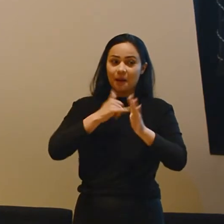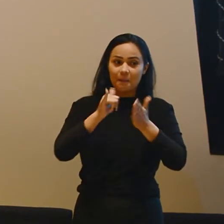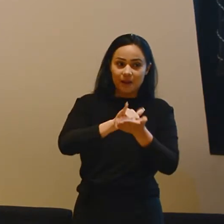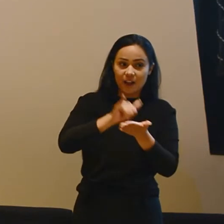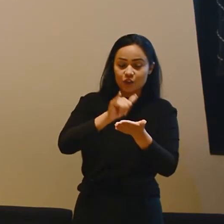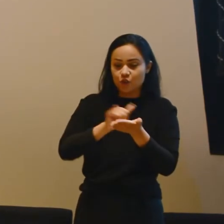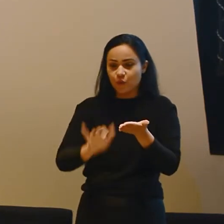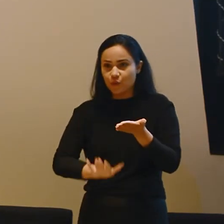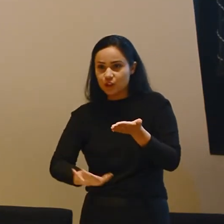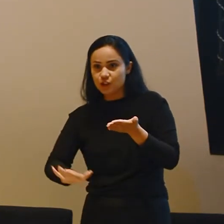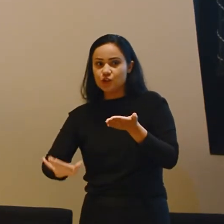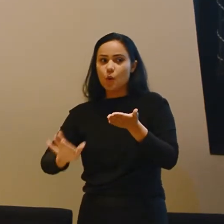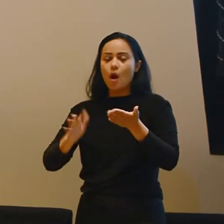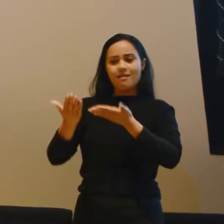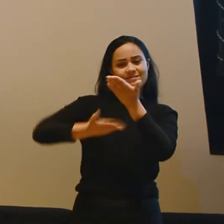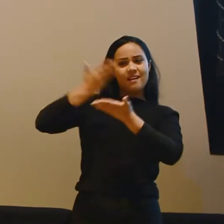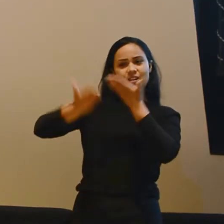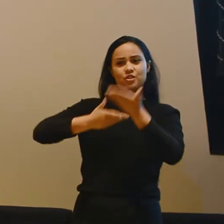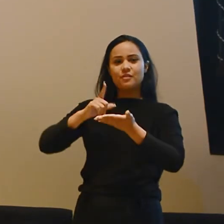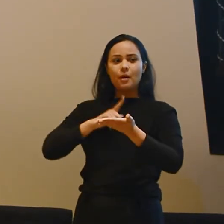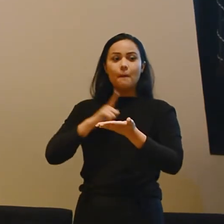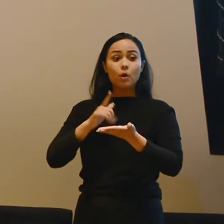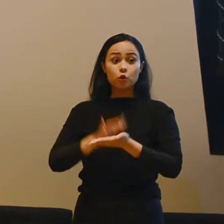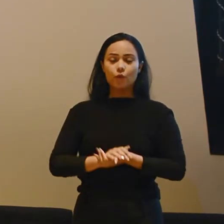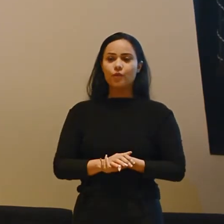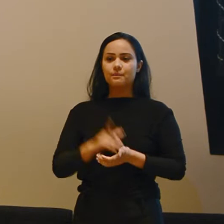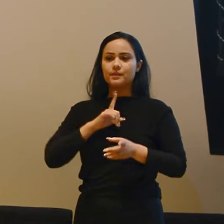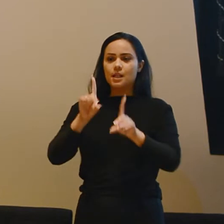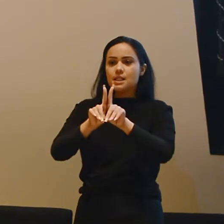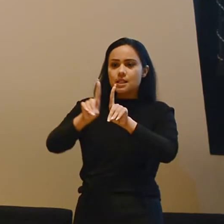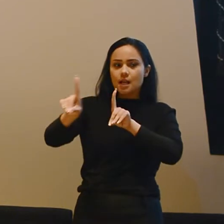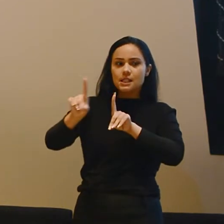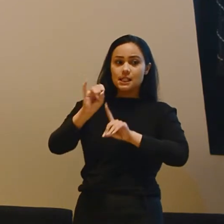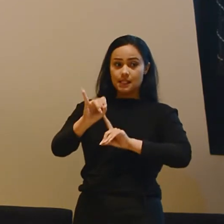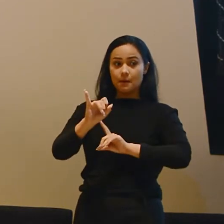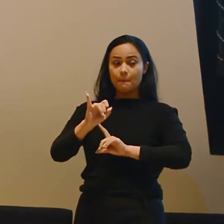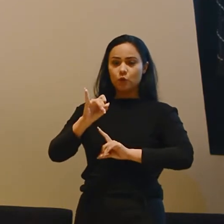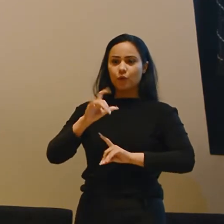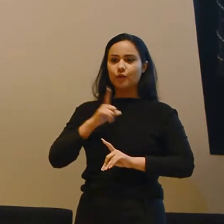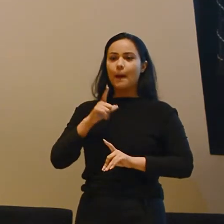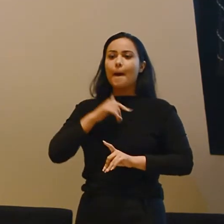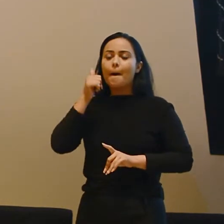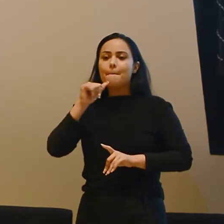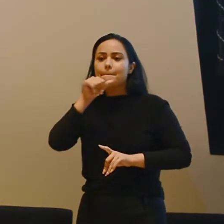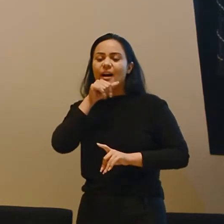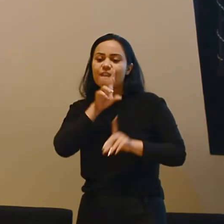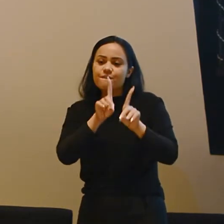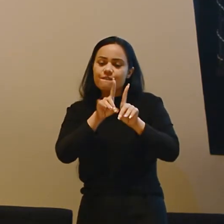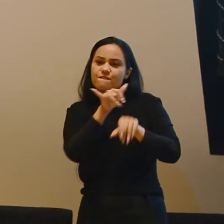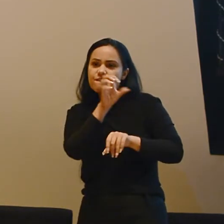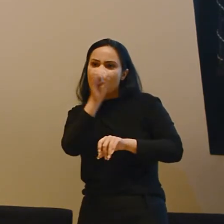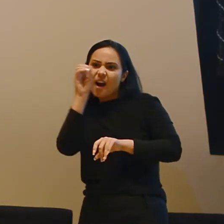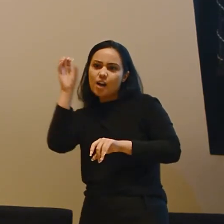infantil também, que é completamente interativo e possibilita ajuste à distância. Então se esse pai viaja com essa criança, precisa de qualquer ajuste, a gente